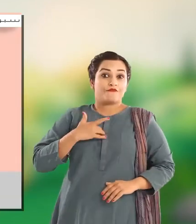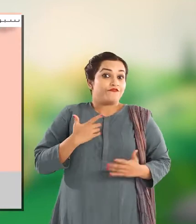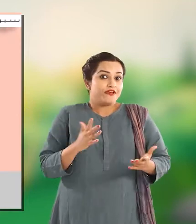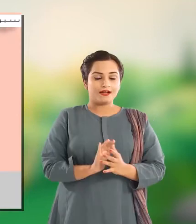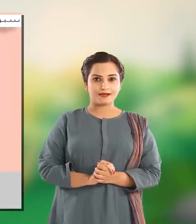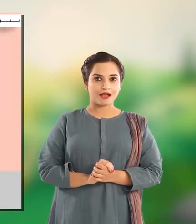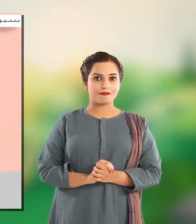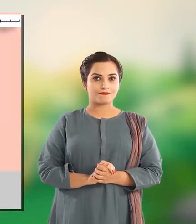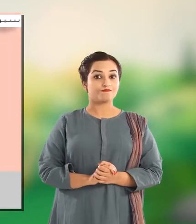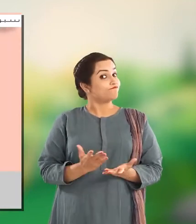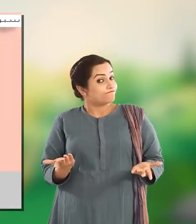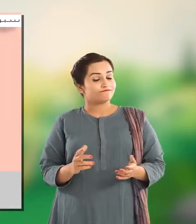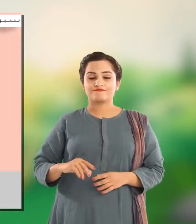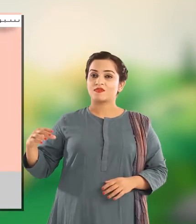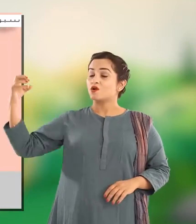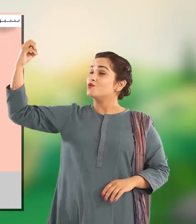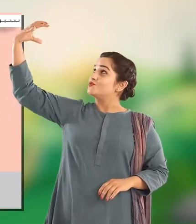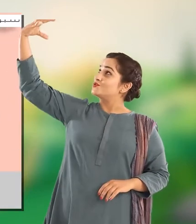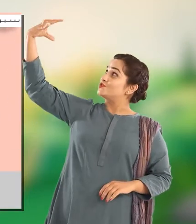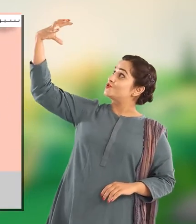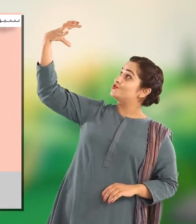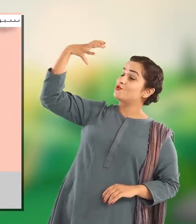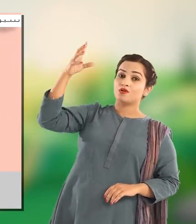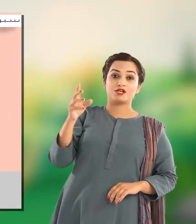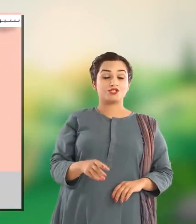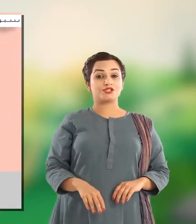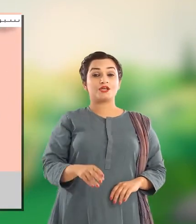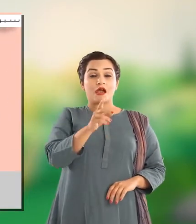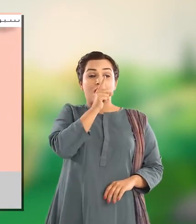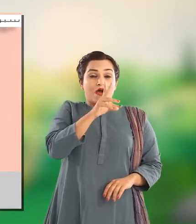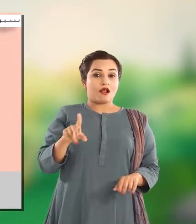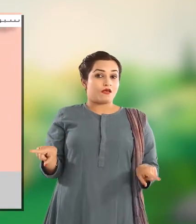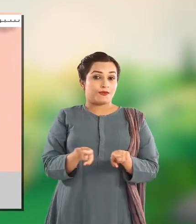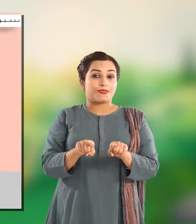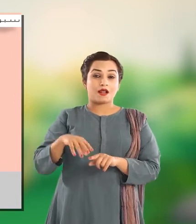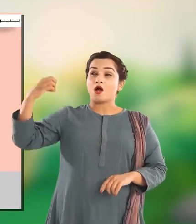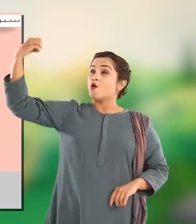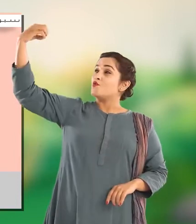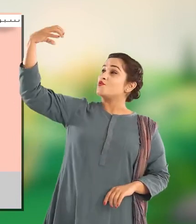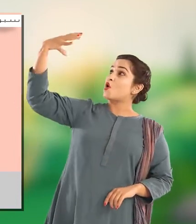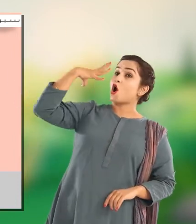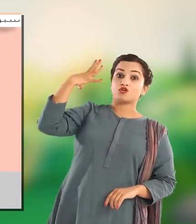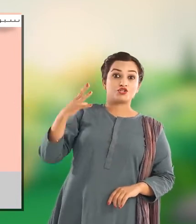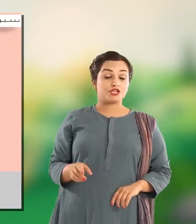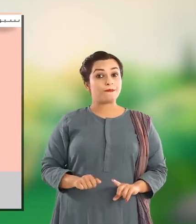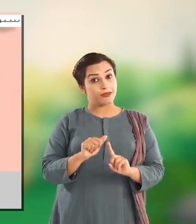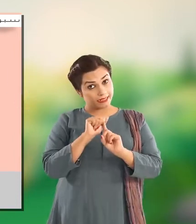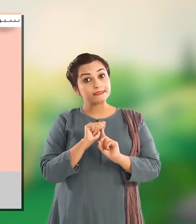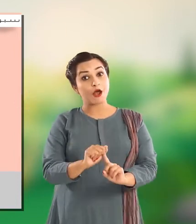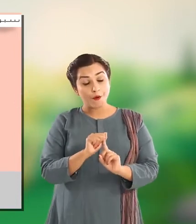سورج کی حرارت کی طرح اس کی light بھی ہمارے لیے بہت اہم ہے سورج کی روشنی کی